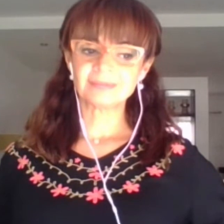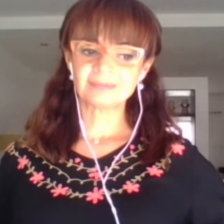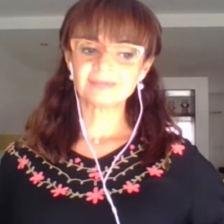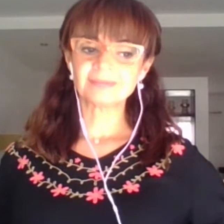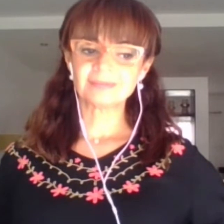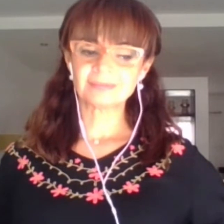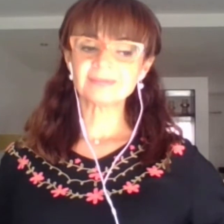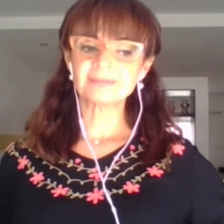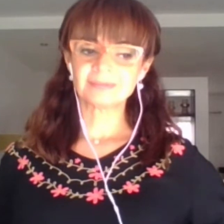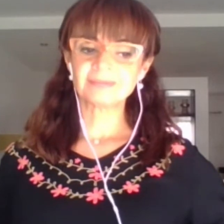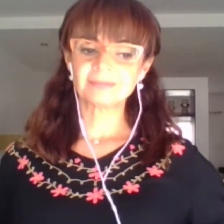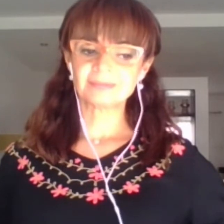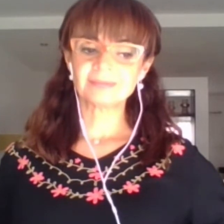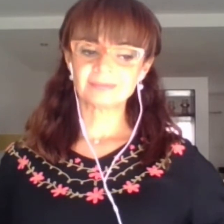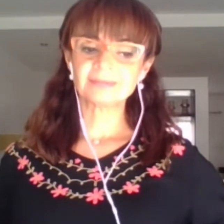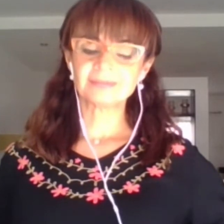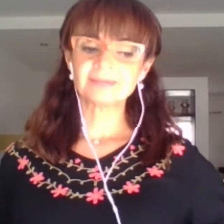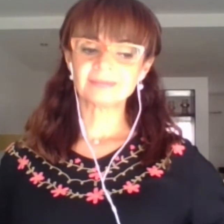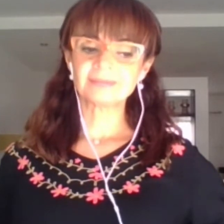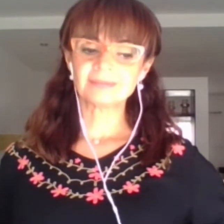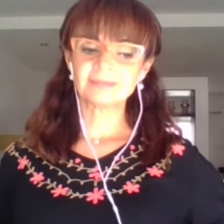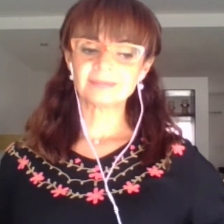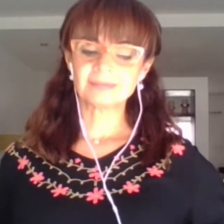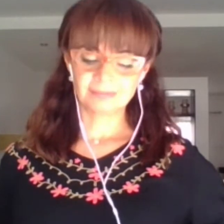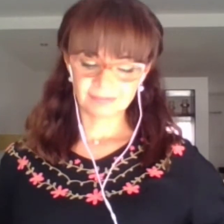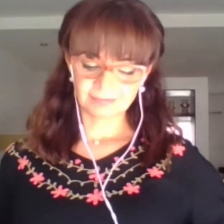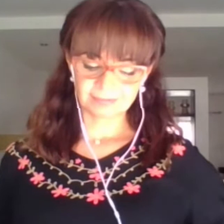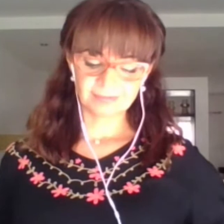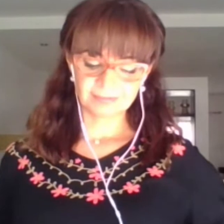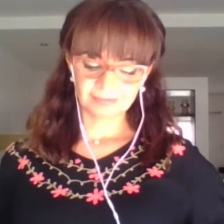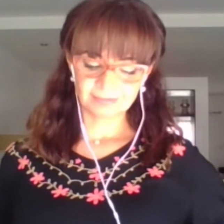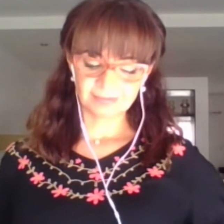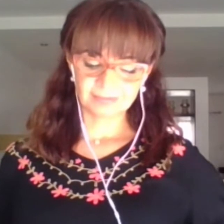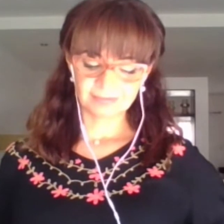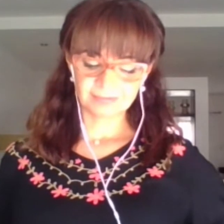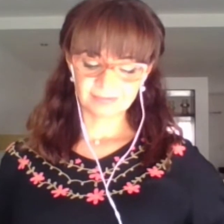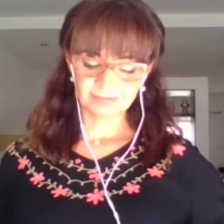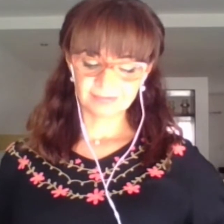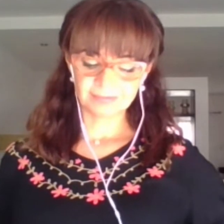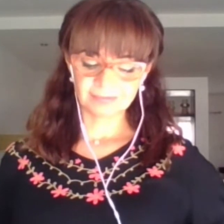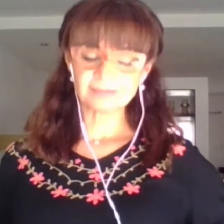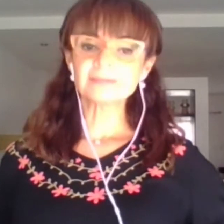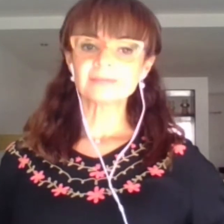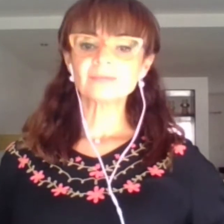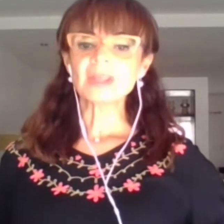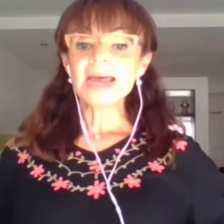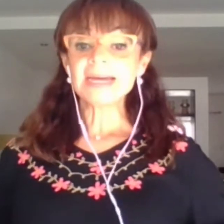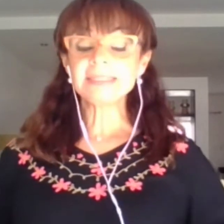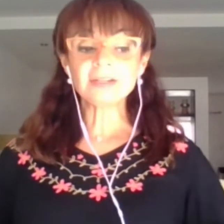coronavirus. Hoy vamos a hablar de un grupo etario muy particular, que es el grupo de los adultos mayores, ¿no?